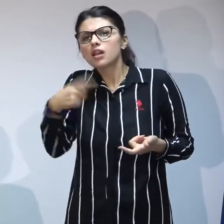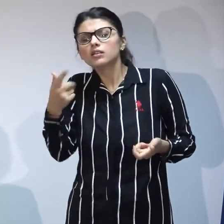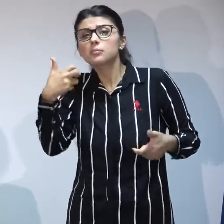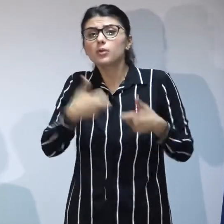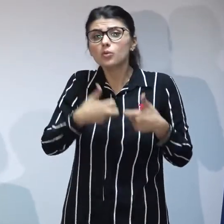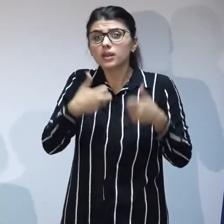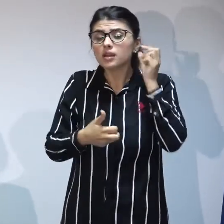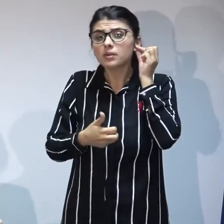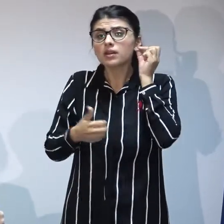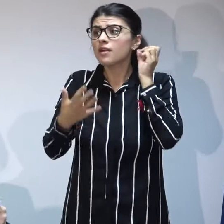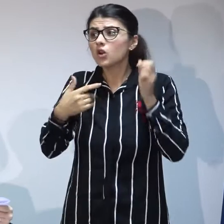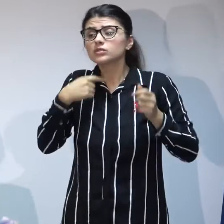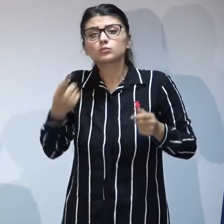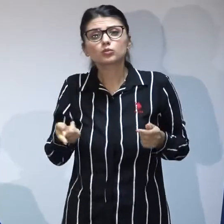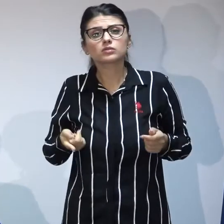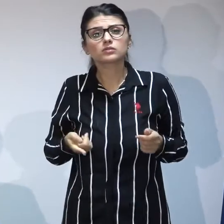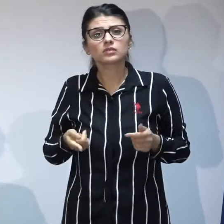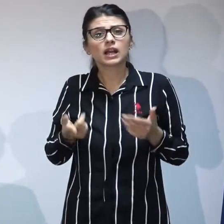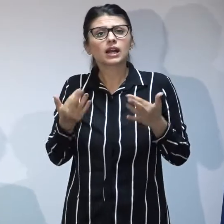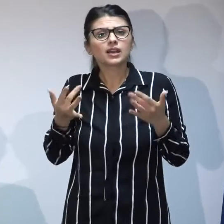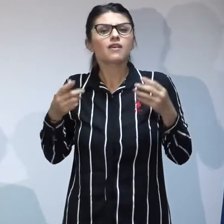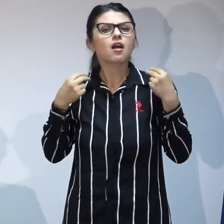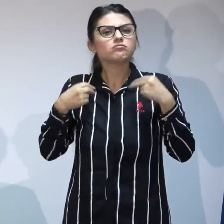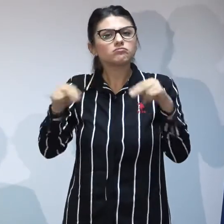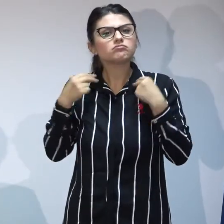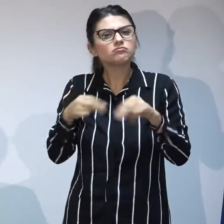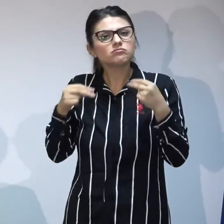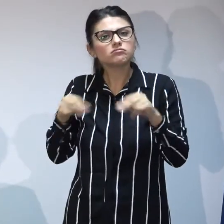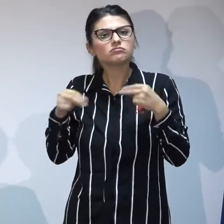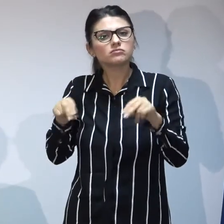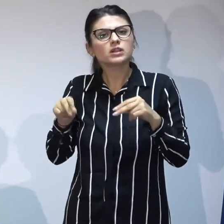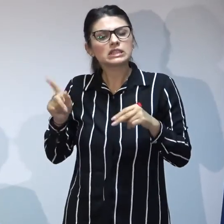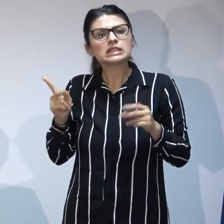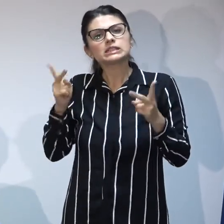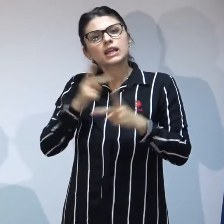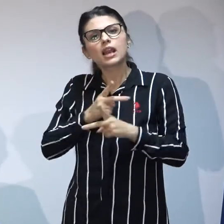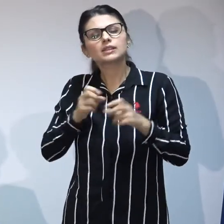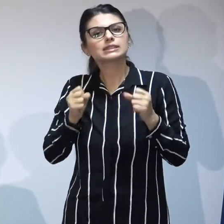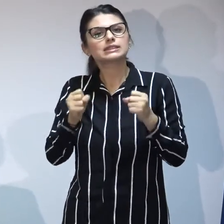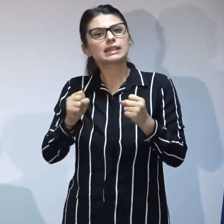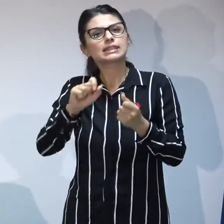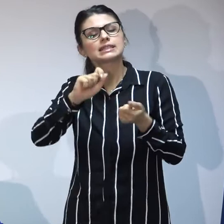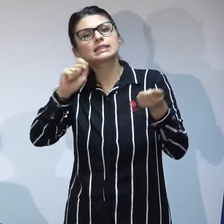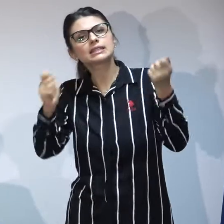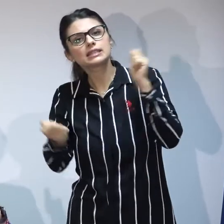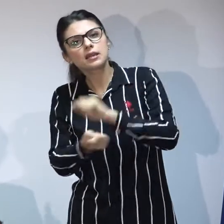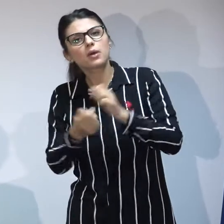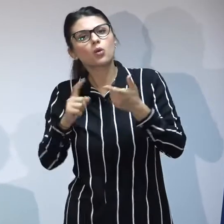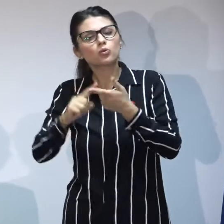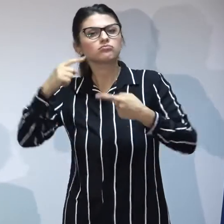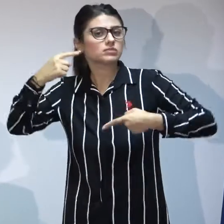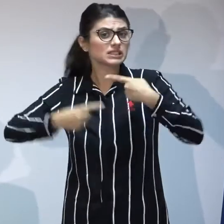și o să vă dau câteva exemple a ceea ce înțeleg eu prin rezistența la schimbare a sistemului cu